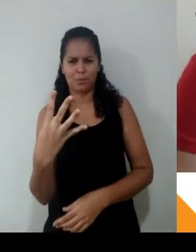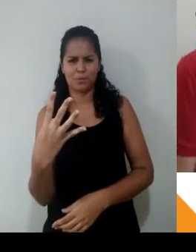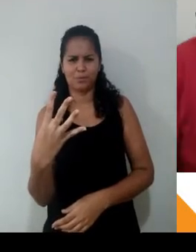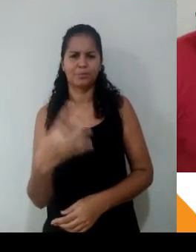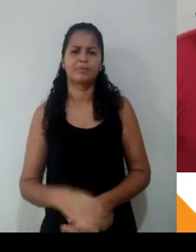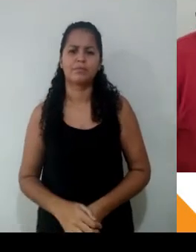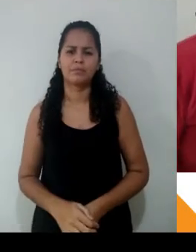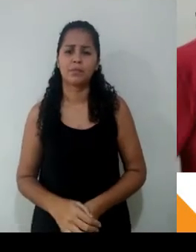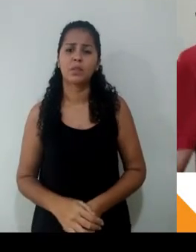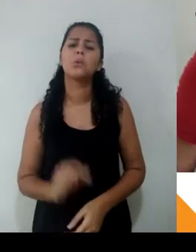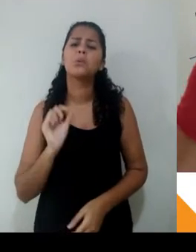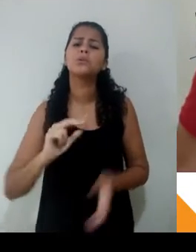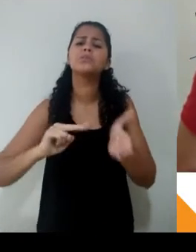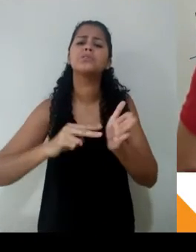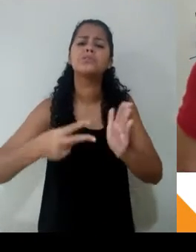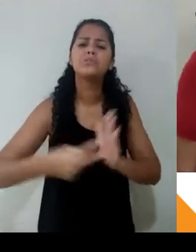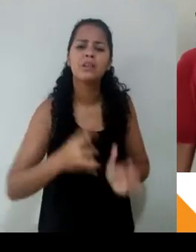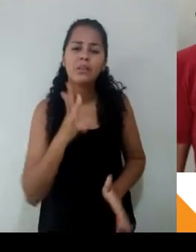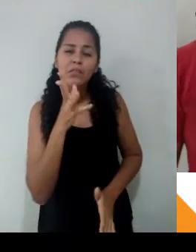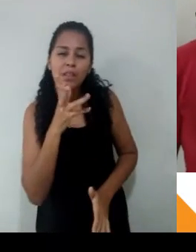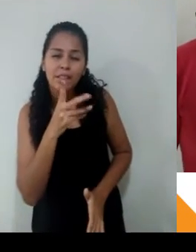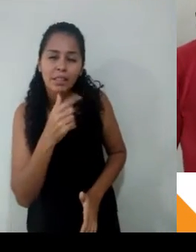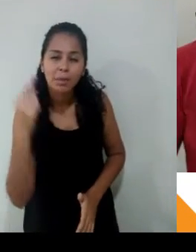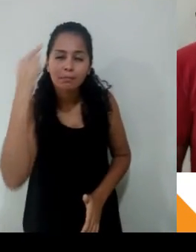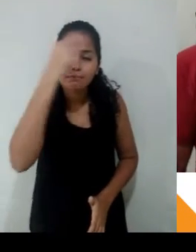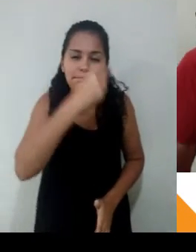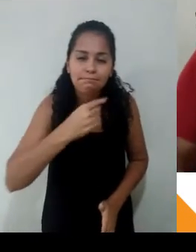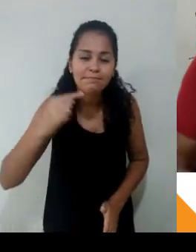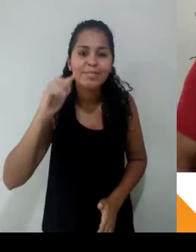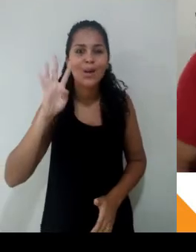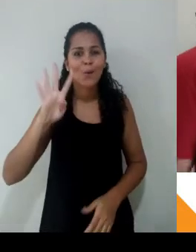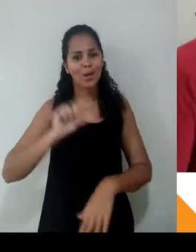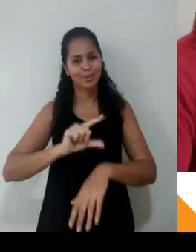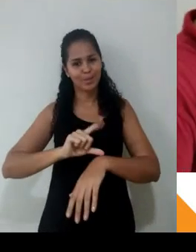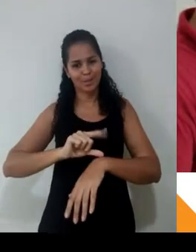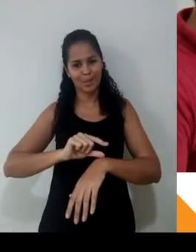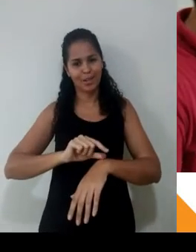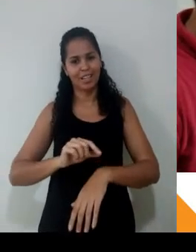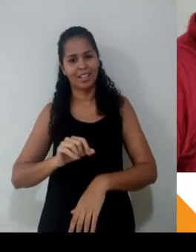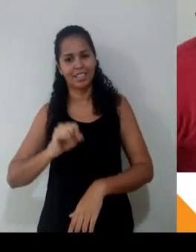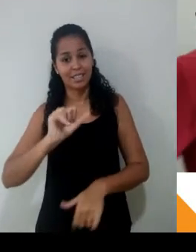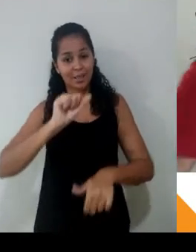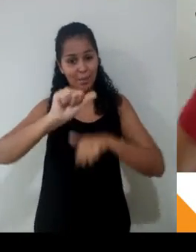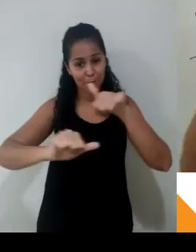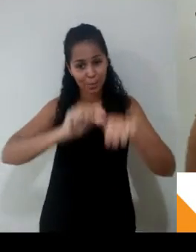de 80 pra 100, aumenta 4 horas. Repara uma coisa aqui, agora vamos à parte prática, parte técnica.